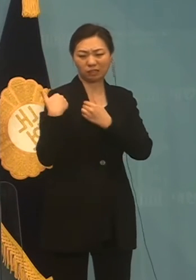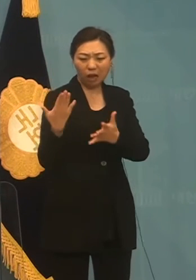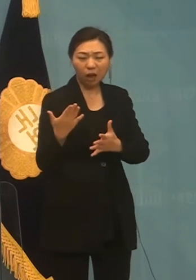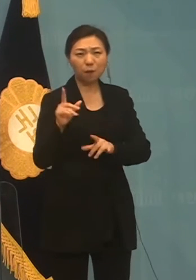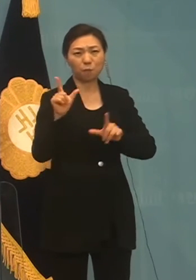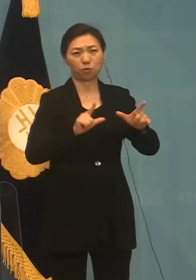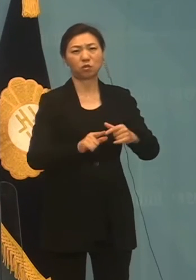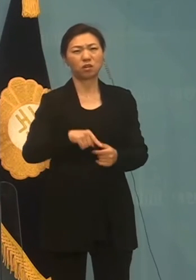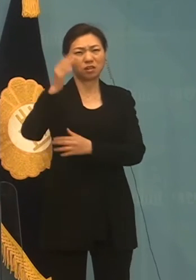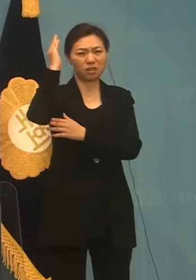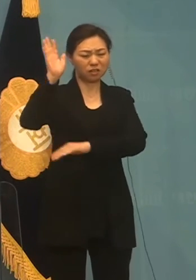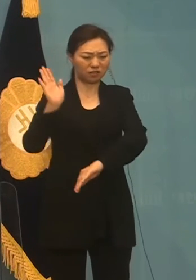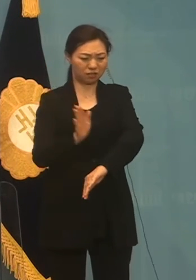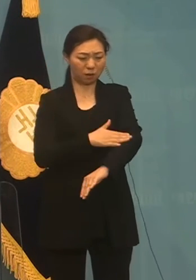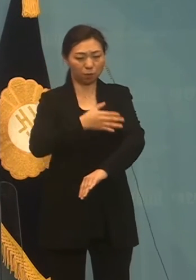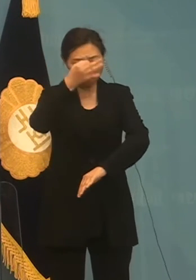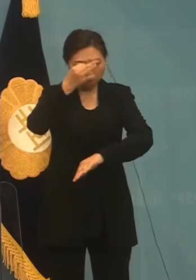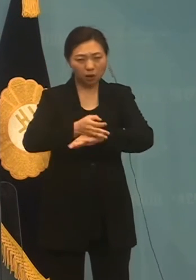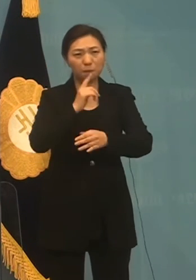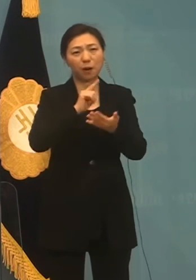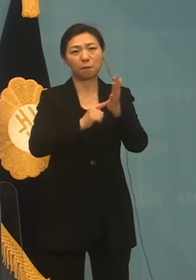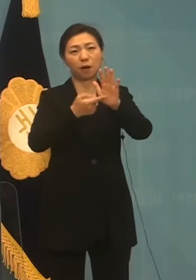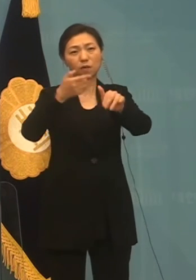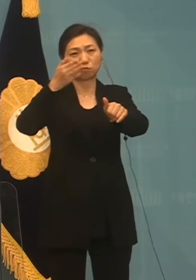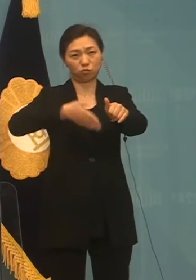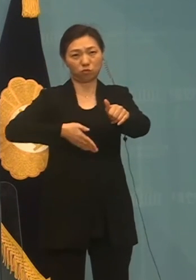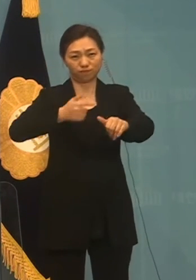철회해야 마땅합니다. 이상입니다.